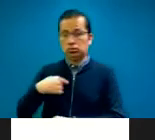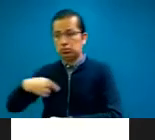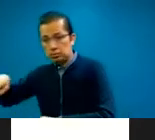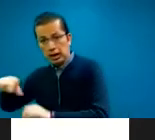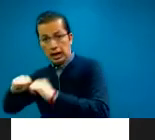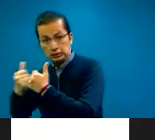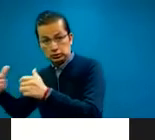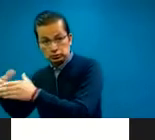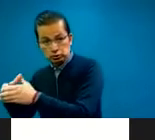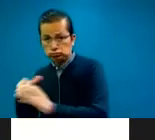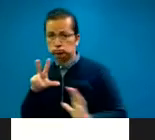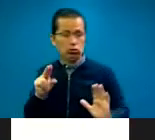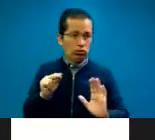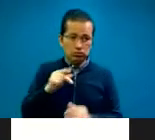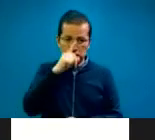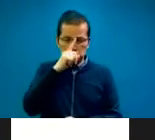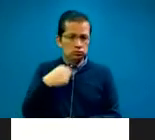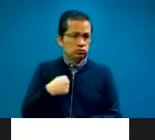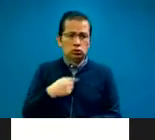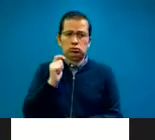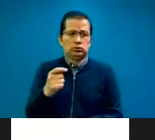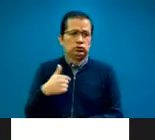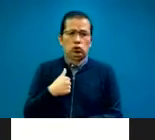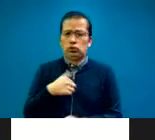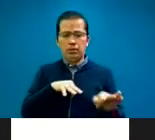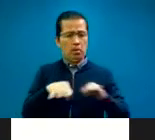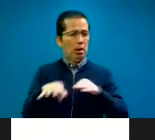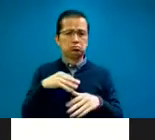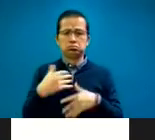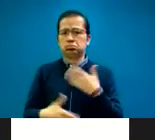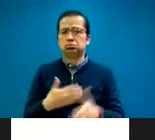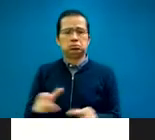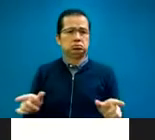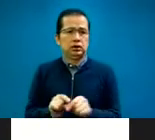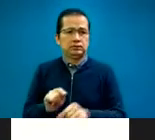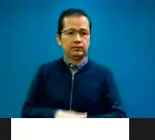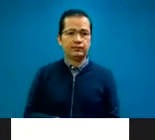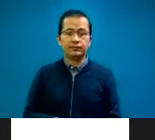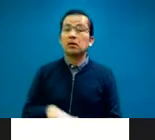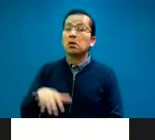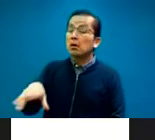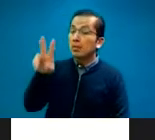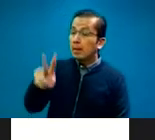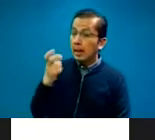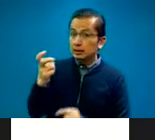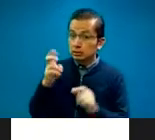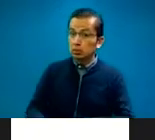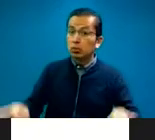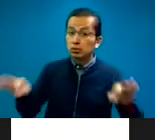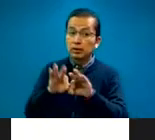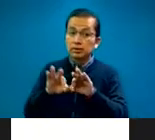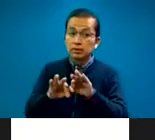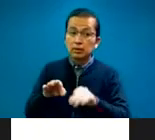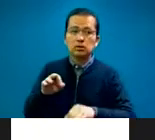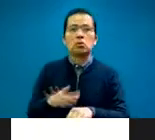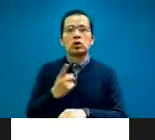asociación que trabaja para el hospital, simplemente soy un empleado más. Creo que eso es importante porque finalmente, por ejemplo, aquí en